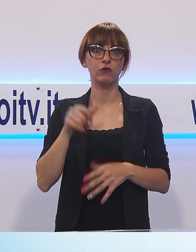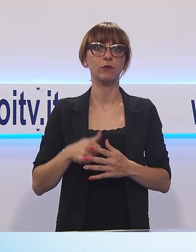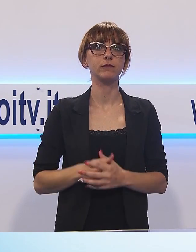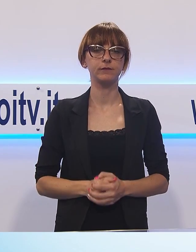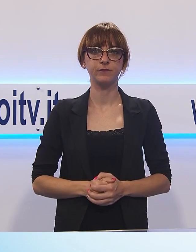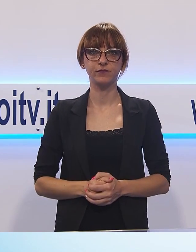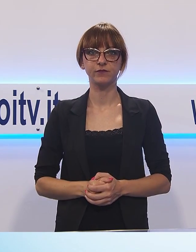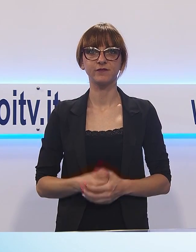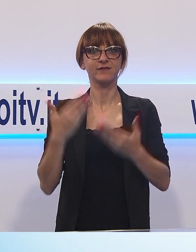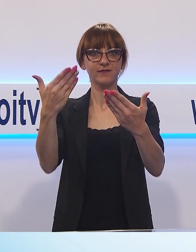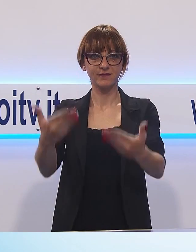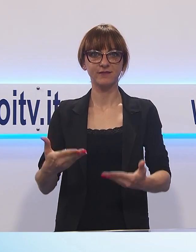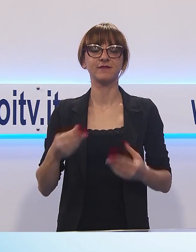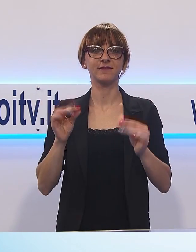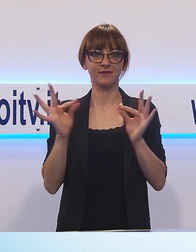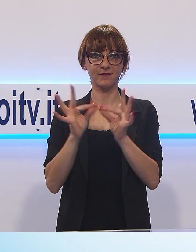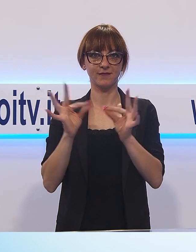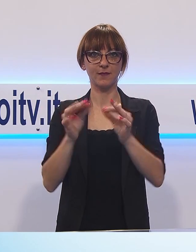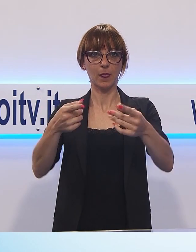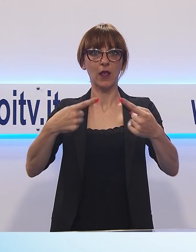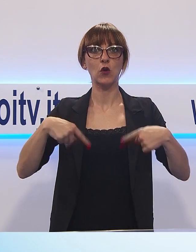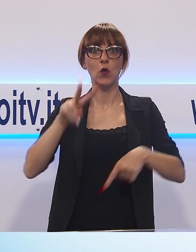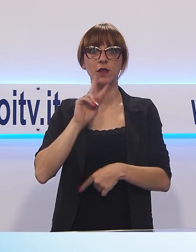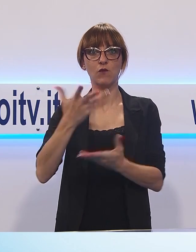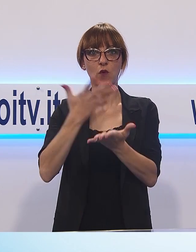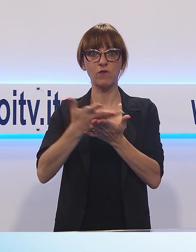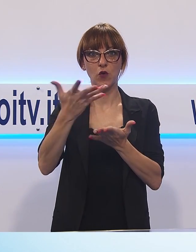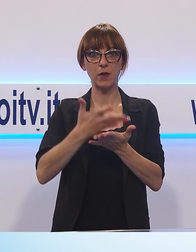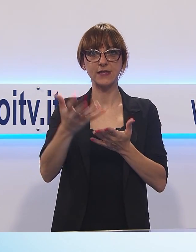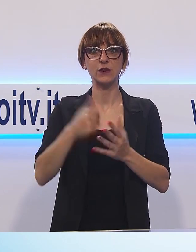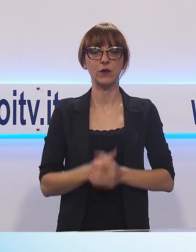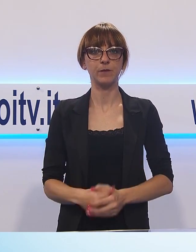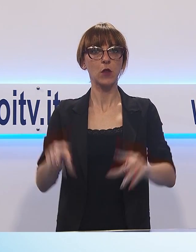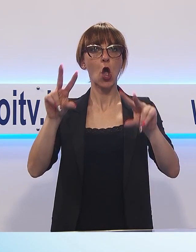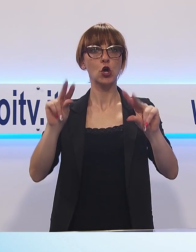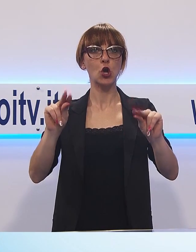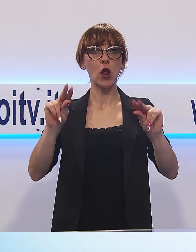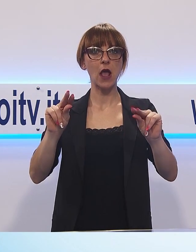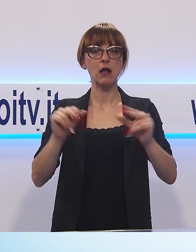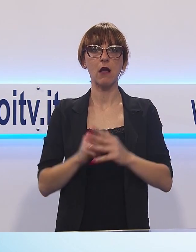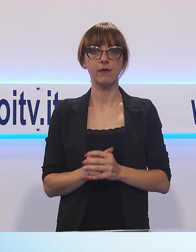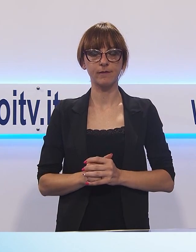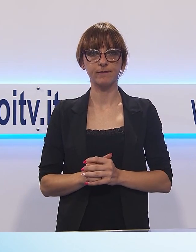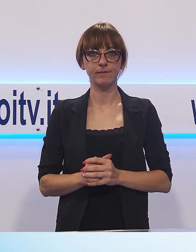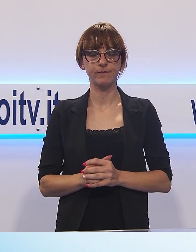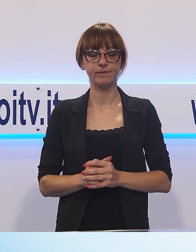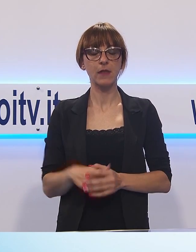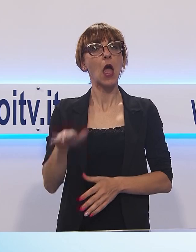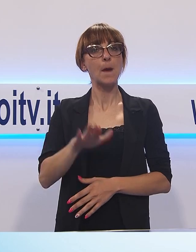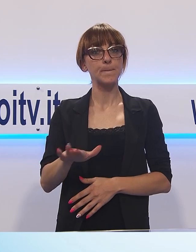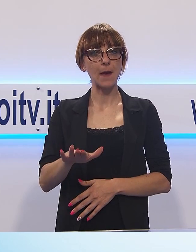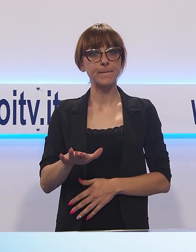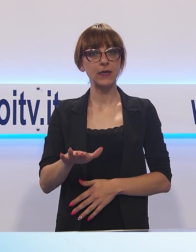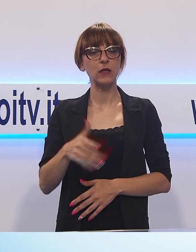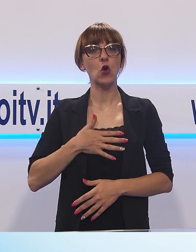Ben trovati a questa nuova edizione del TGNO. In apertura l'abbiamo detto, la cronaca con la caduta dalle mura di Lucca